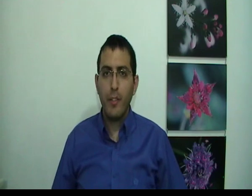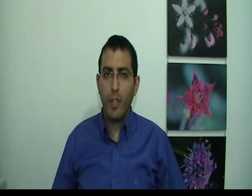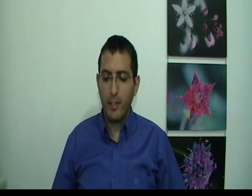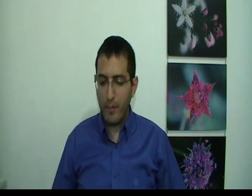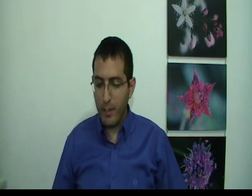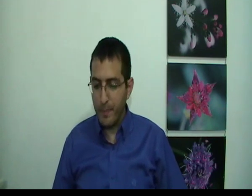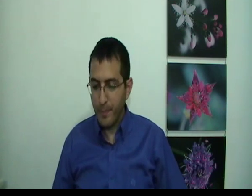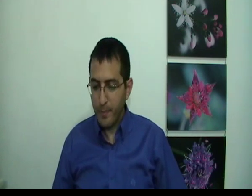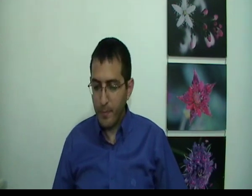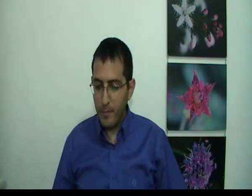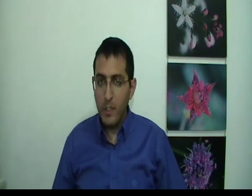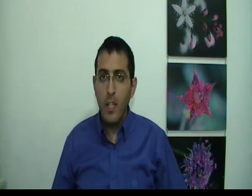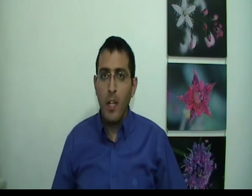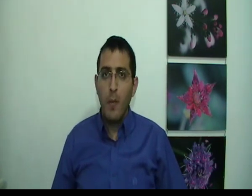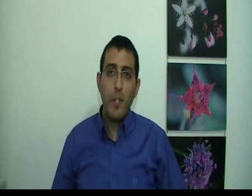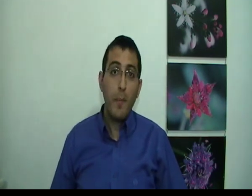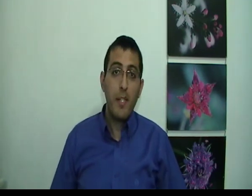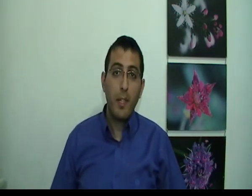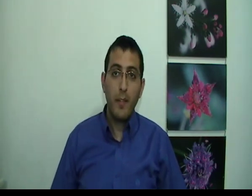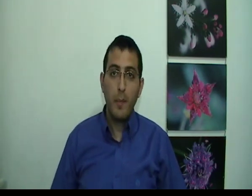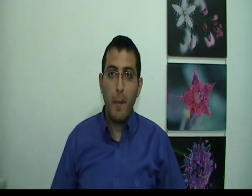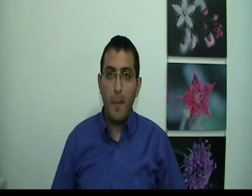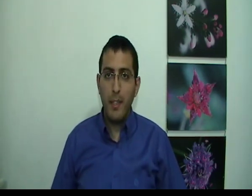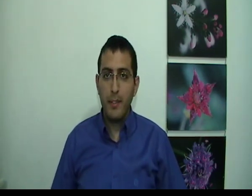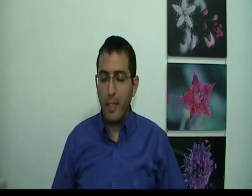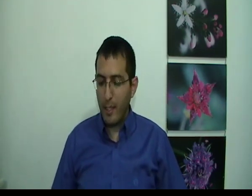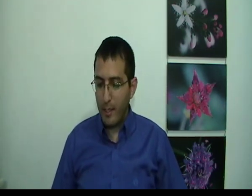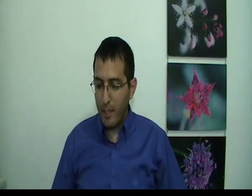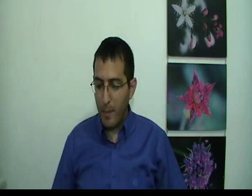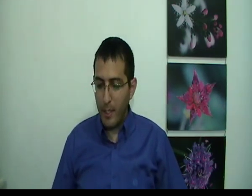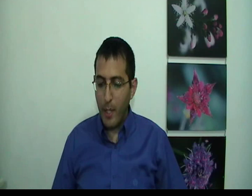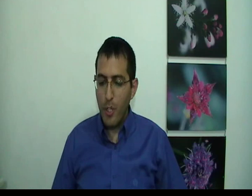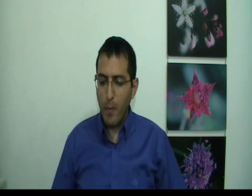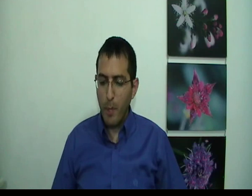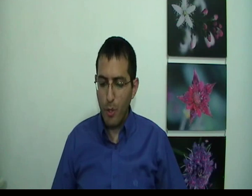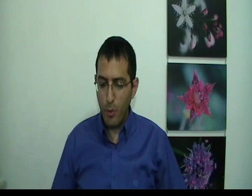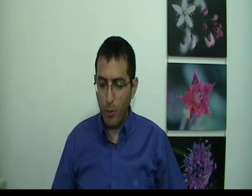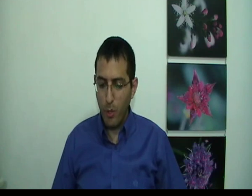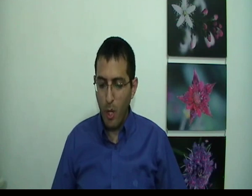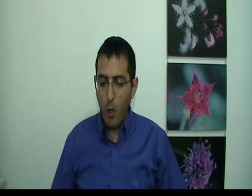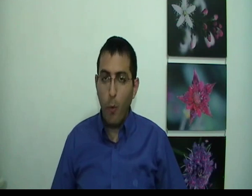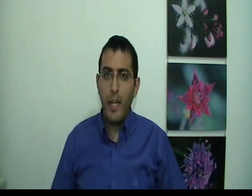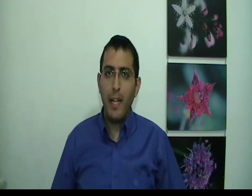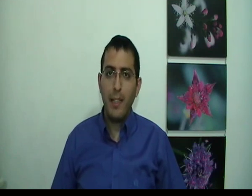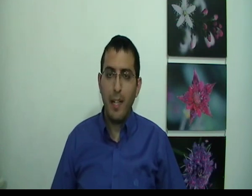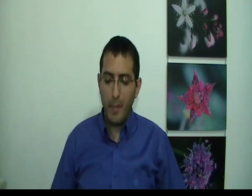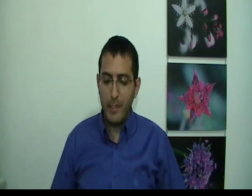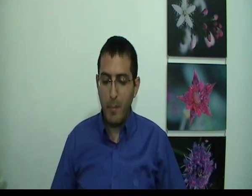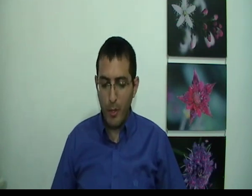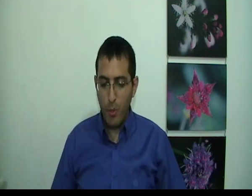שכתב זה מה שבעצם כתבתי במאמר זה כדלקמן כאשר מישהו אומר לאדם איזה משהו